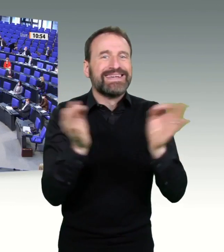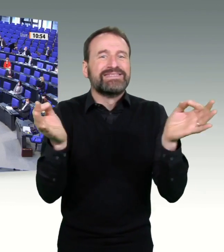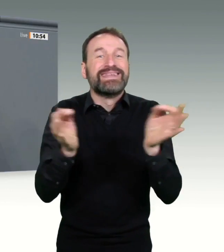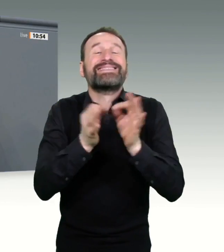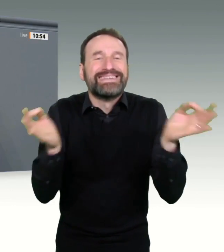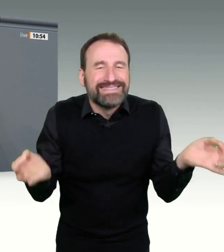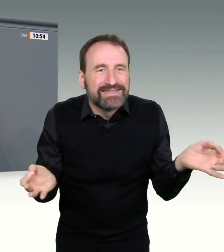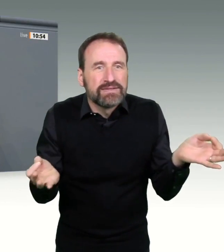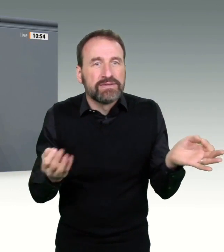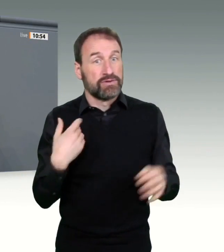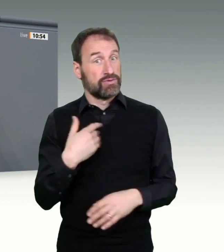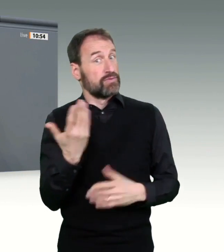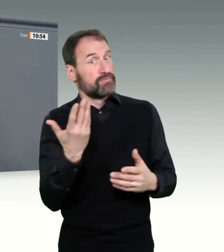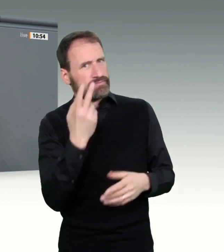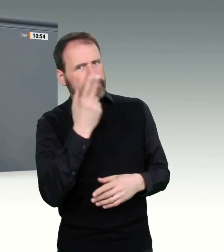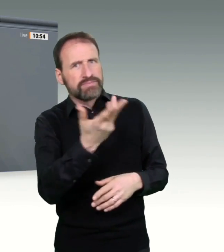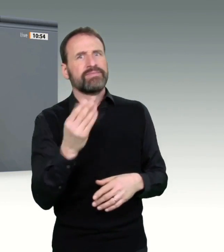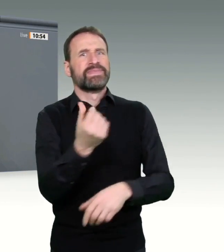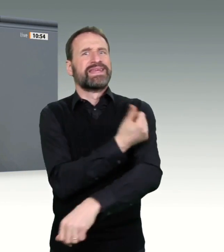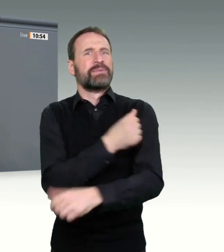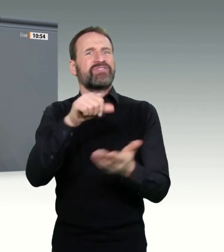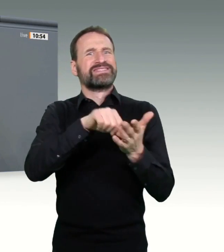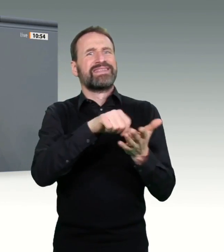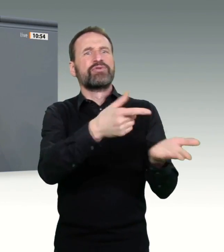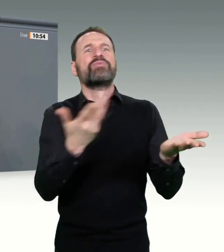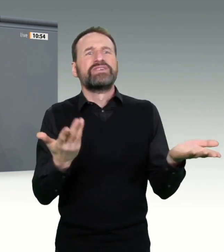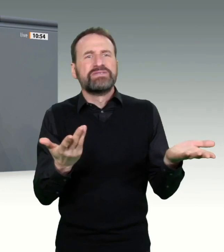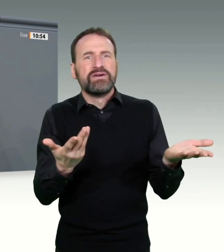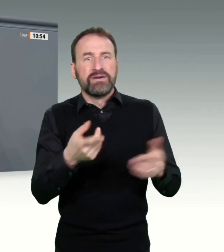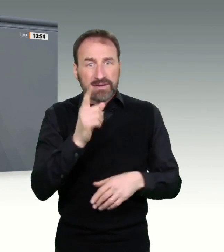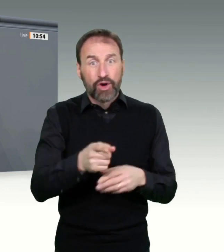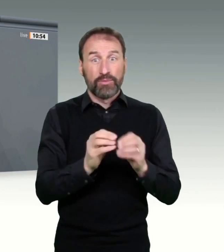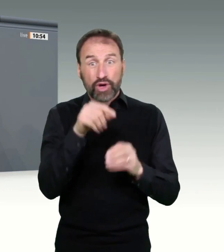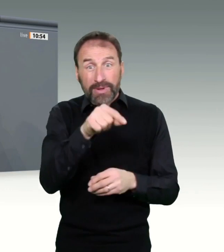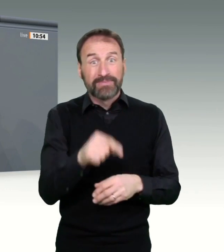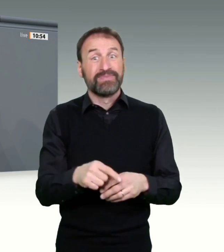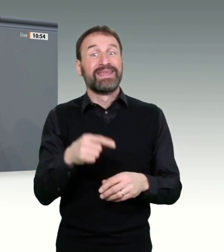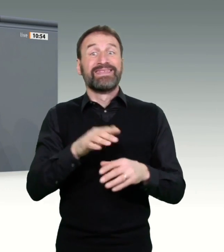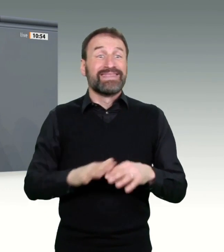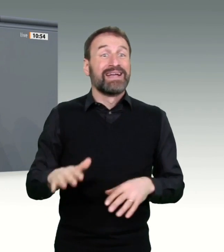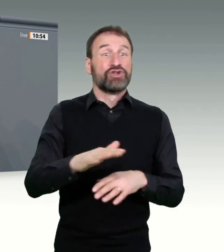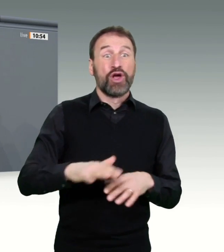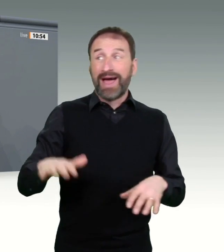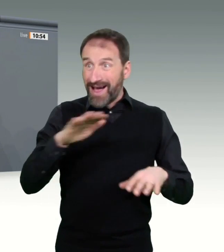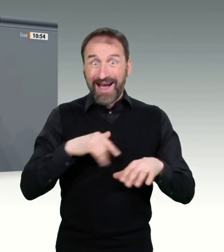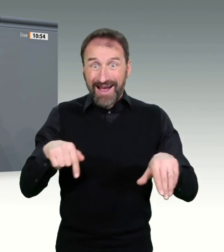Meine Damen und Herren, wir müssen mehr, und wir müssen schneller impfen, um die Gesundheit der Menschen zu schützen. Dass über eine Million Dosen